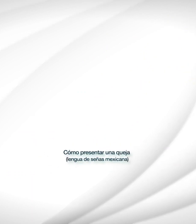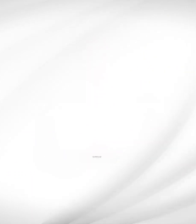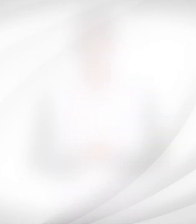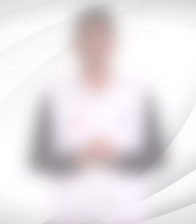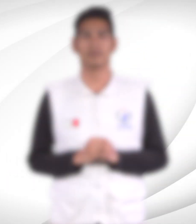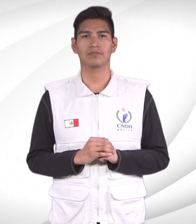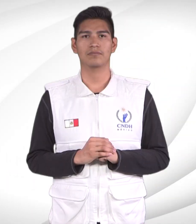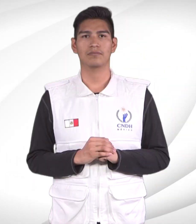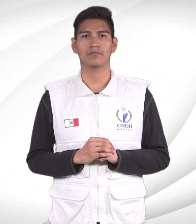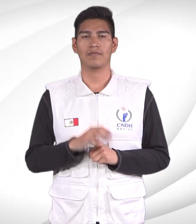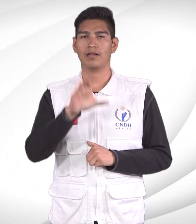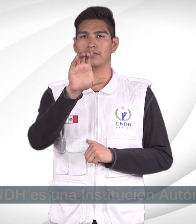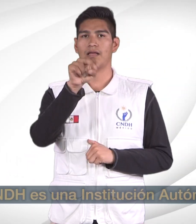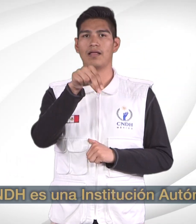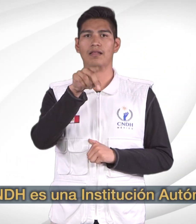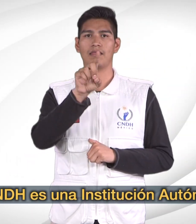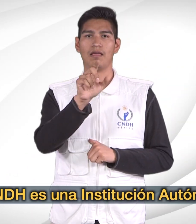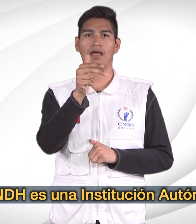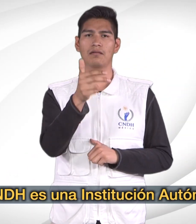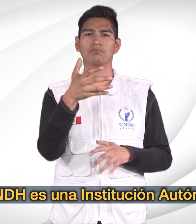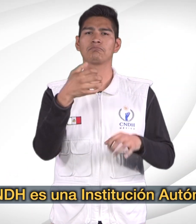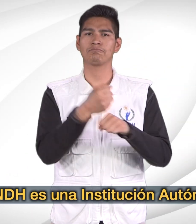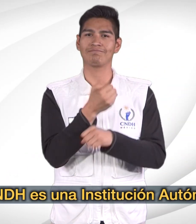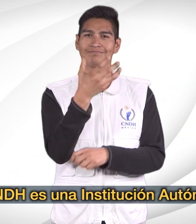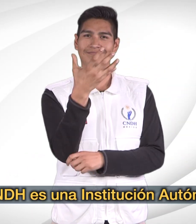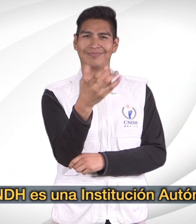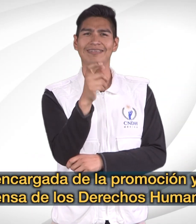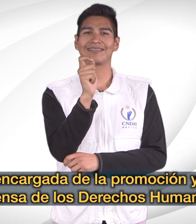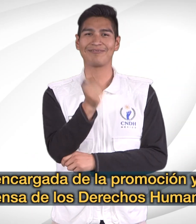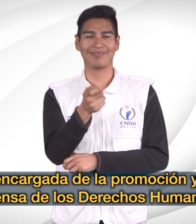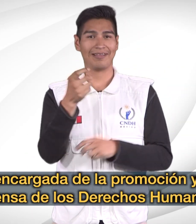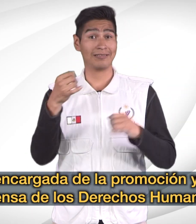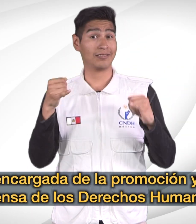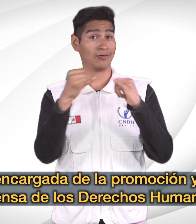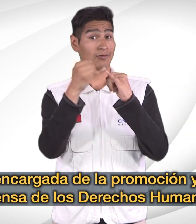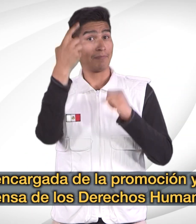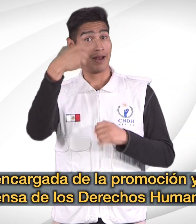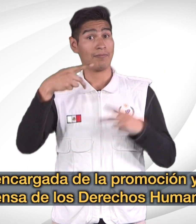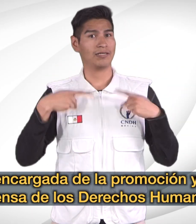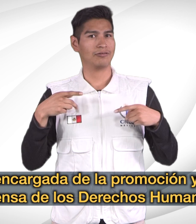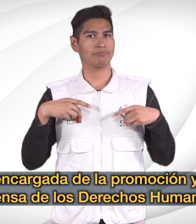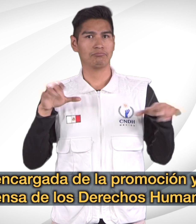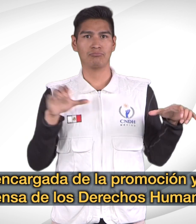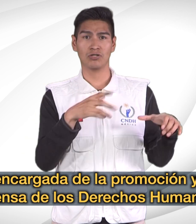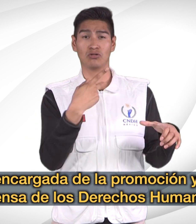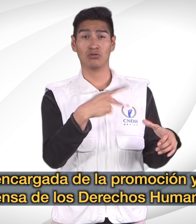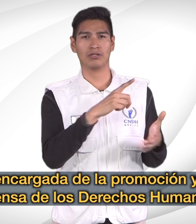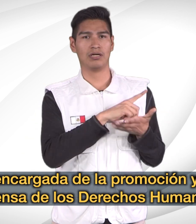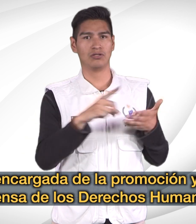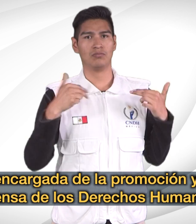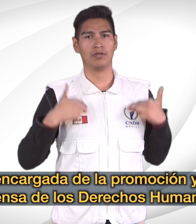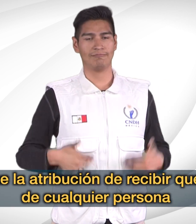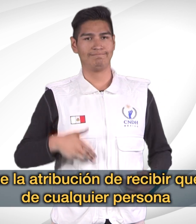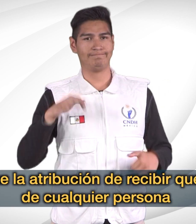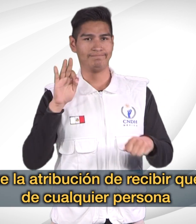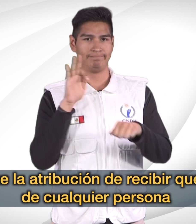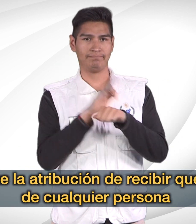La CNDH es una institución autónoma encargada de la promoción y defensa de los derechos humanos. Tiene la